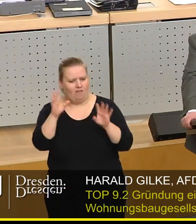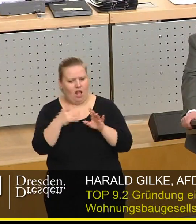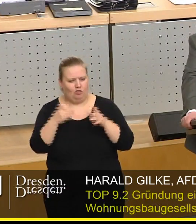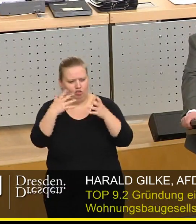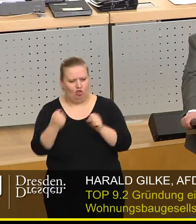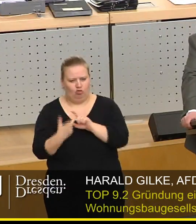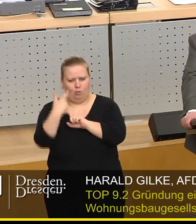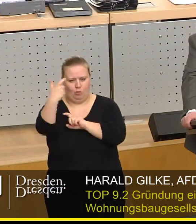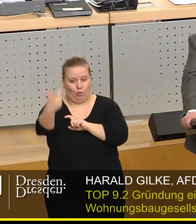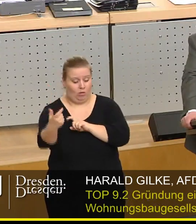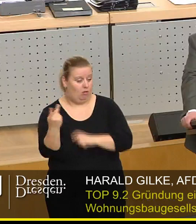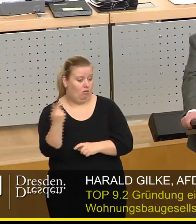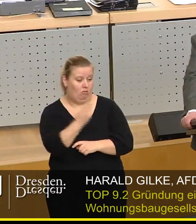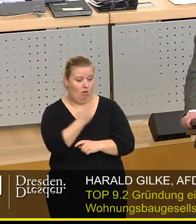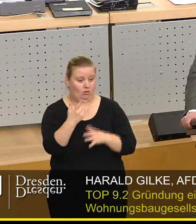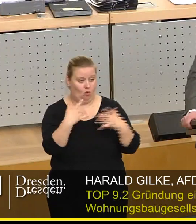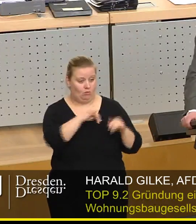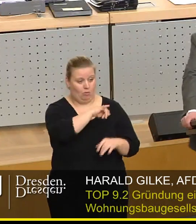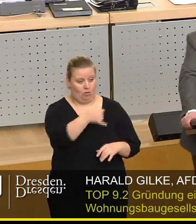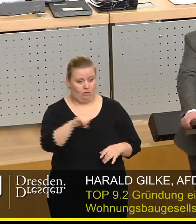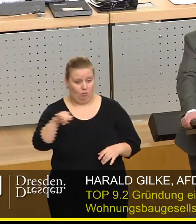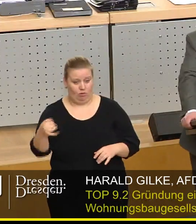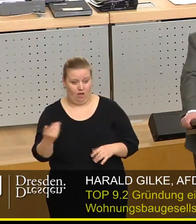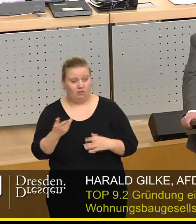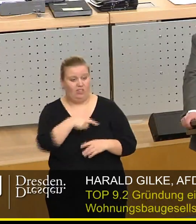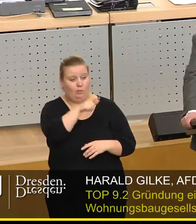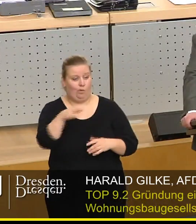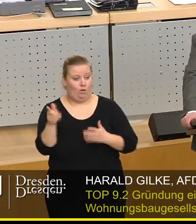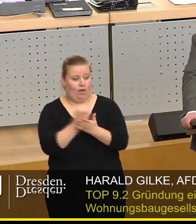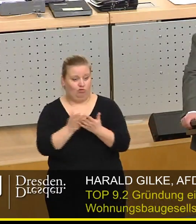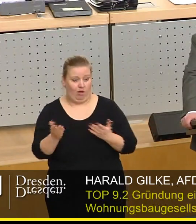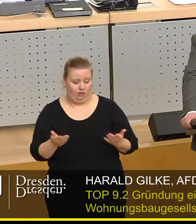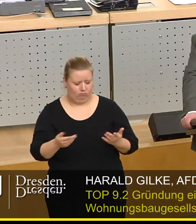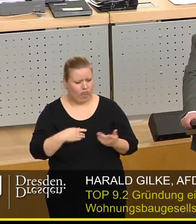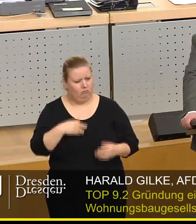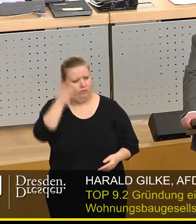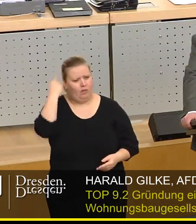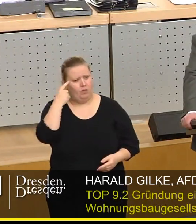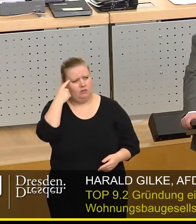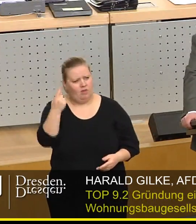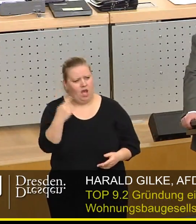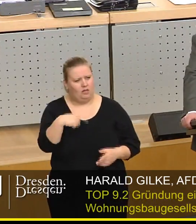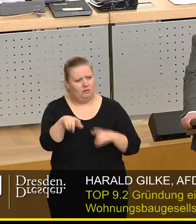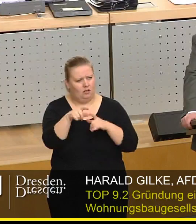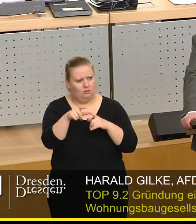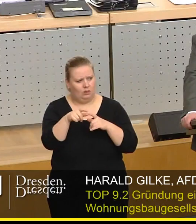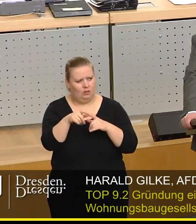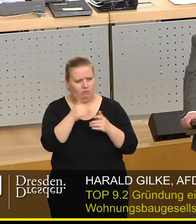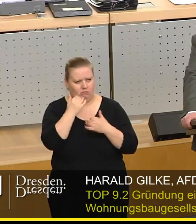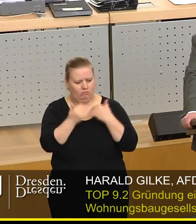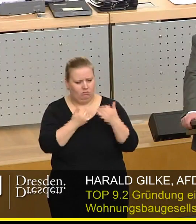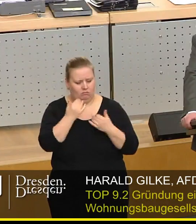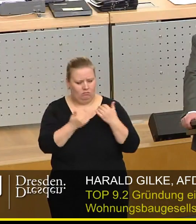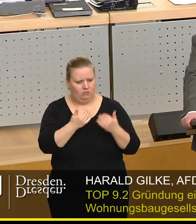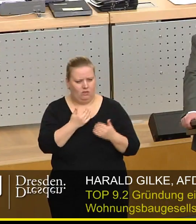Beide große Projekte wurden vom Bürger entschieden. Ich erinnere mich daran, dass die SPD mal gesagt hat, man